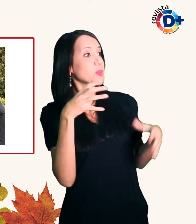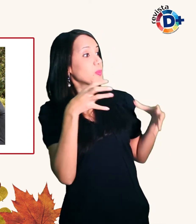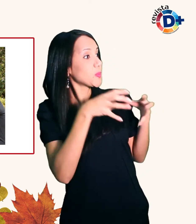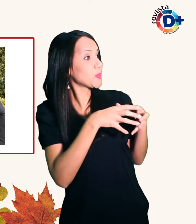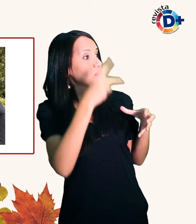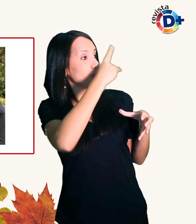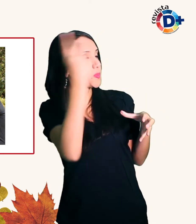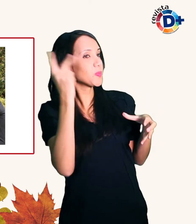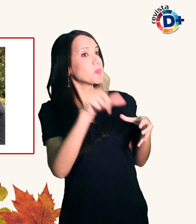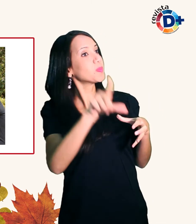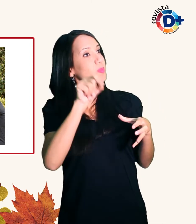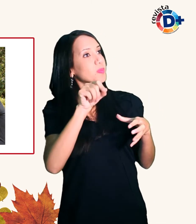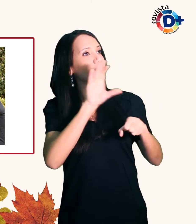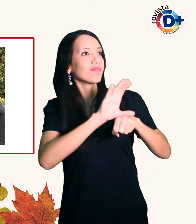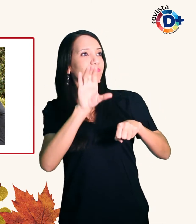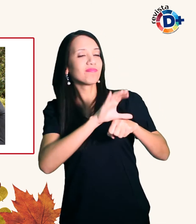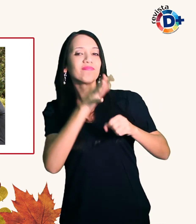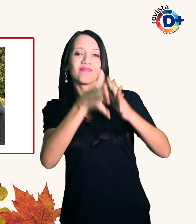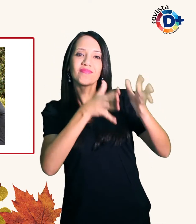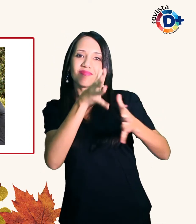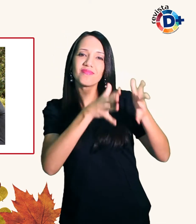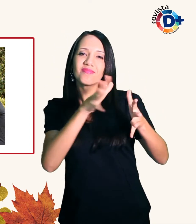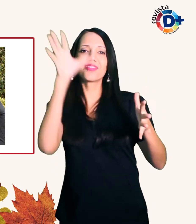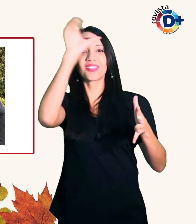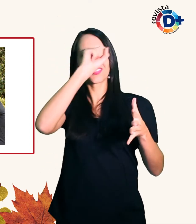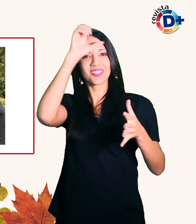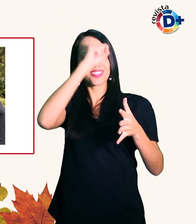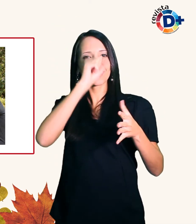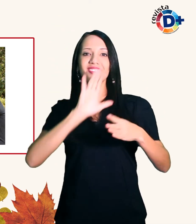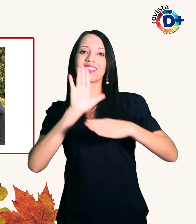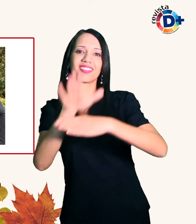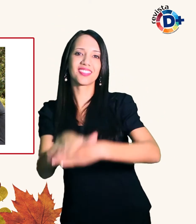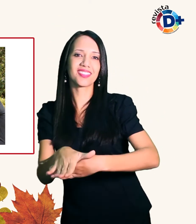decidimos aprender libras para poder ajudá-lo explica